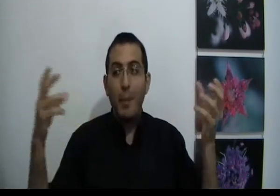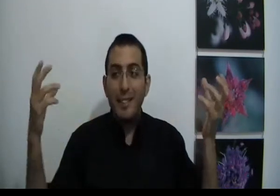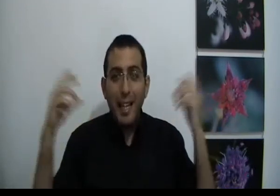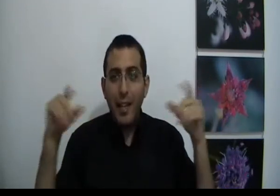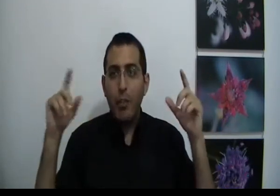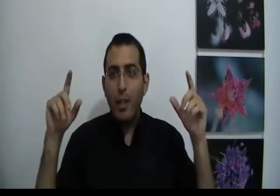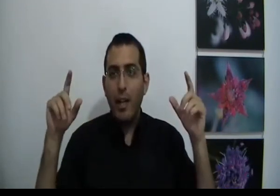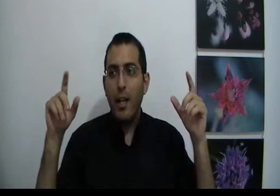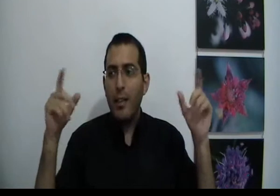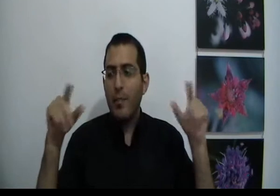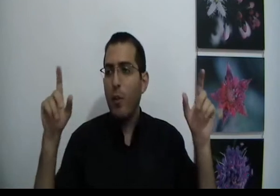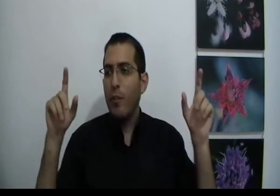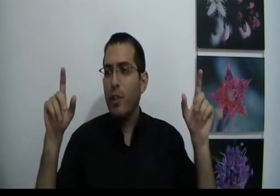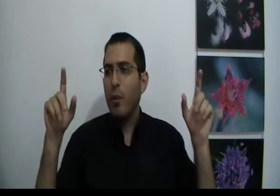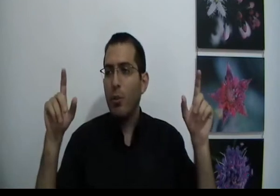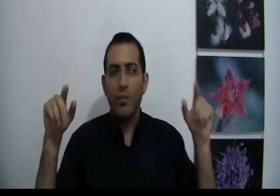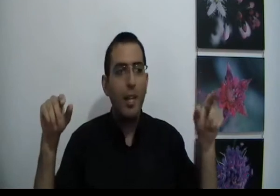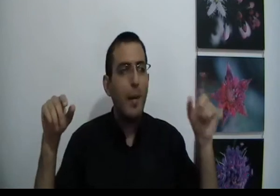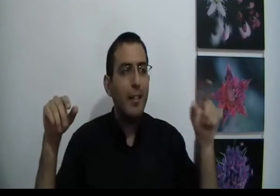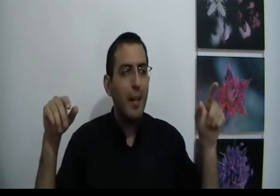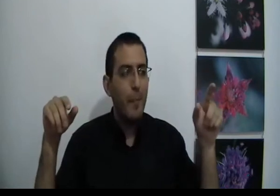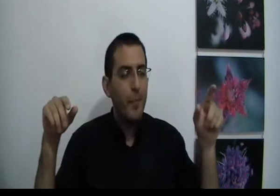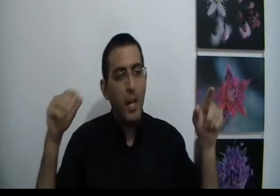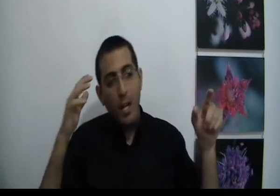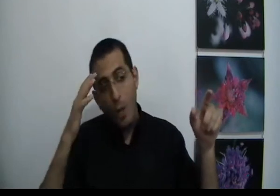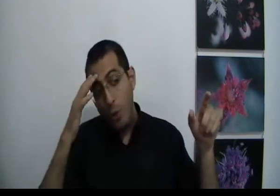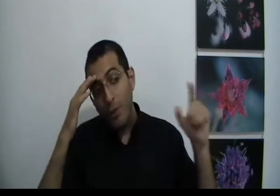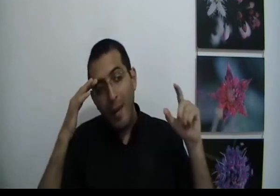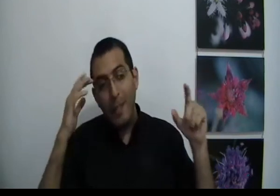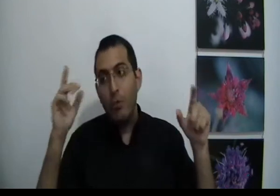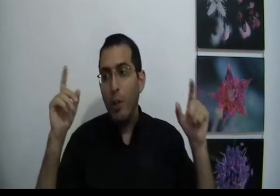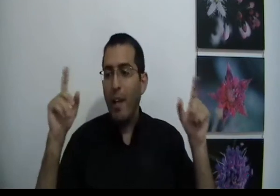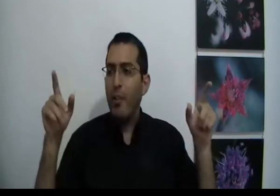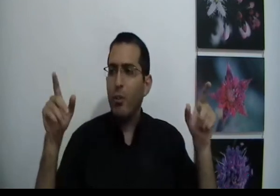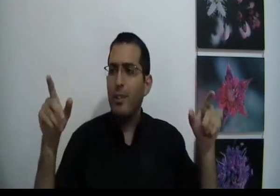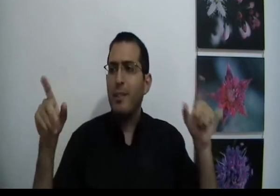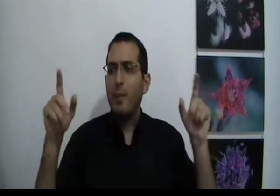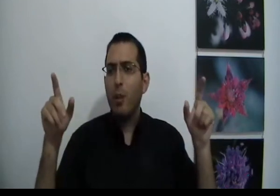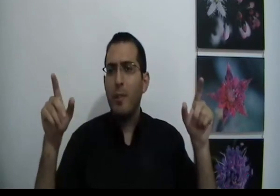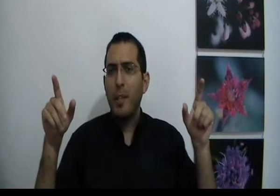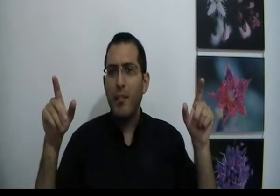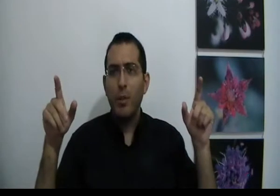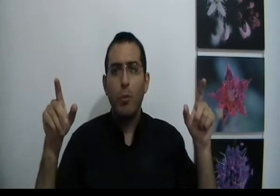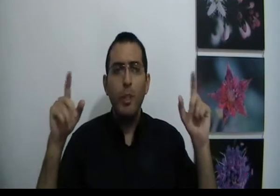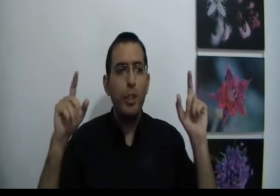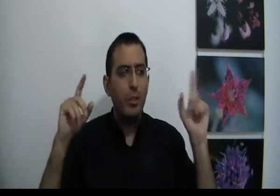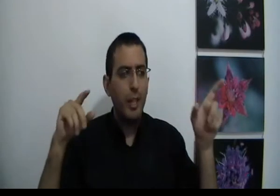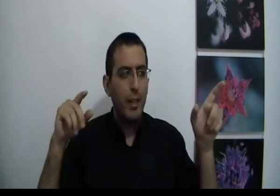בשכל שלך אתה כבר חווה שהכל טוב כי אם האדם יודע משהו ולא מרגיש אותו זה סימן שהוא לא מספיק הבין אותו מי שיודע